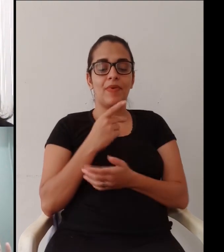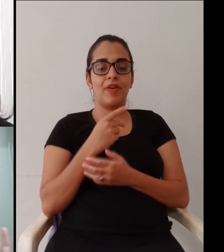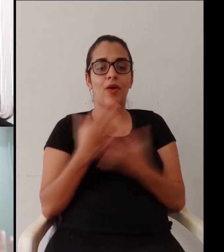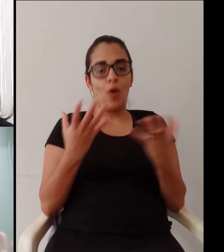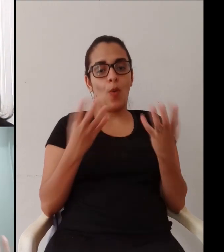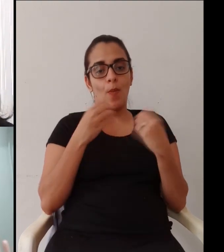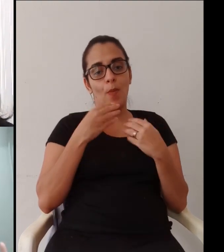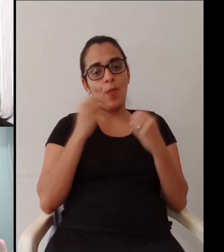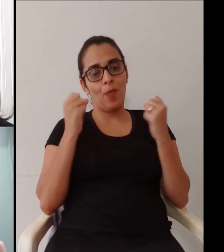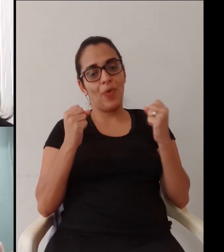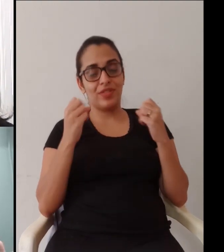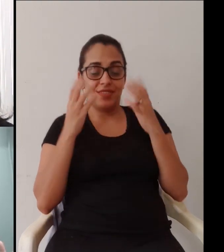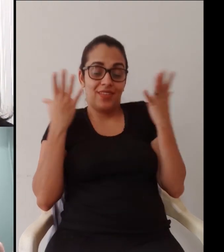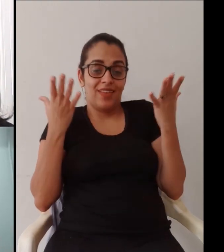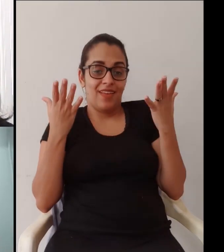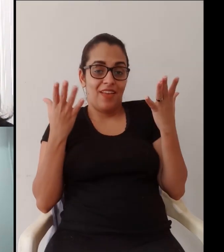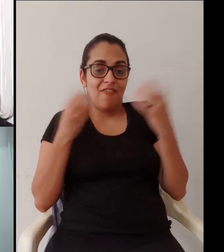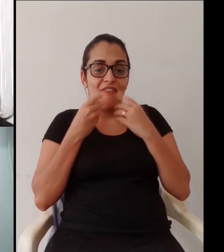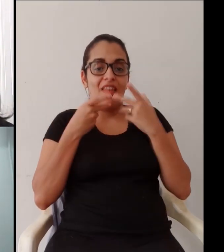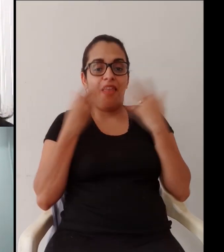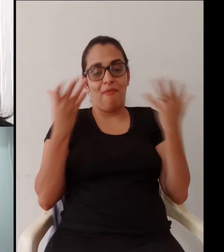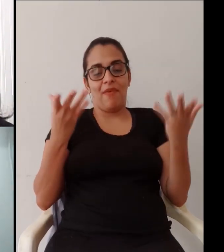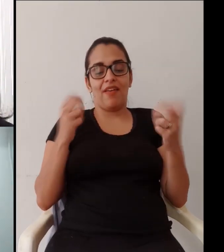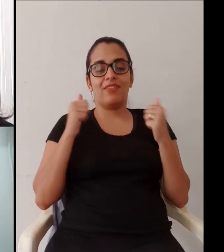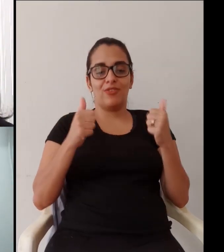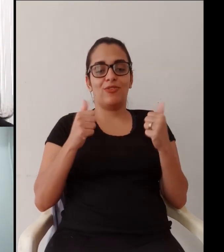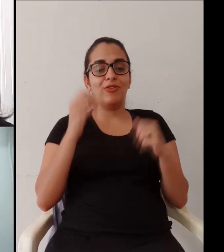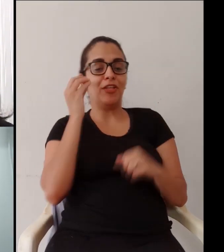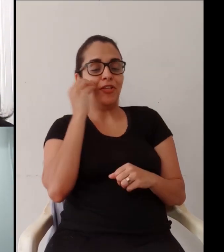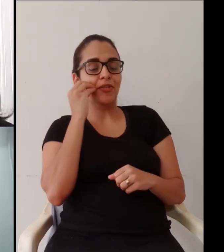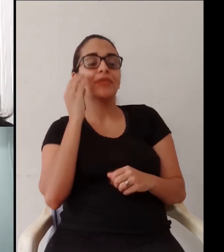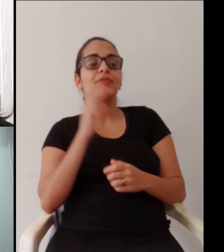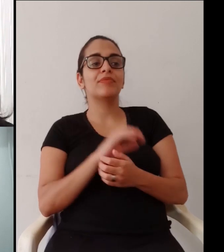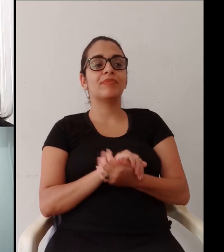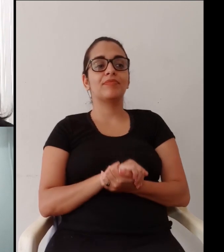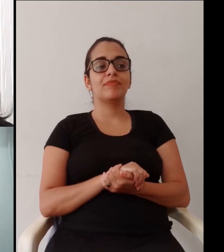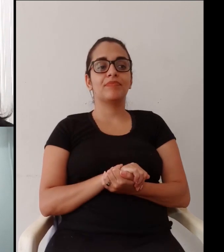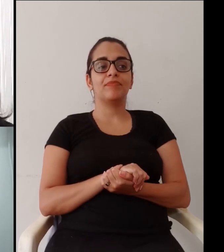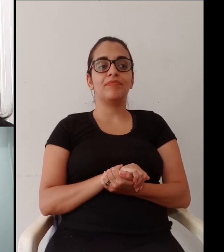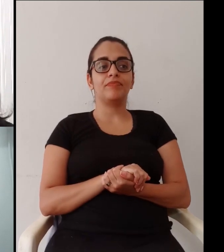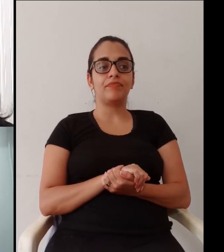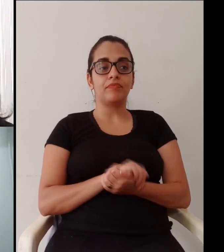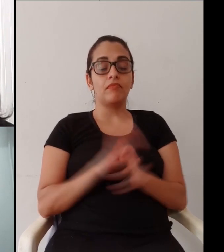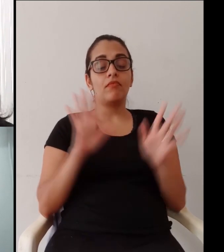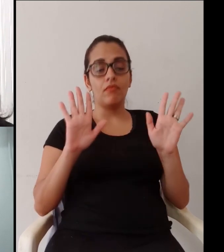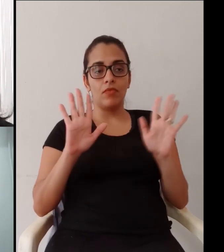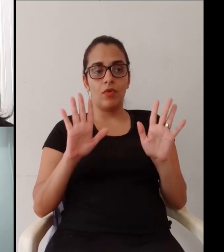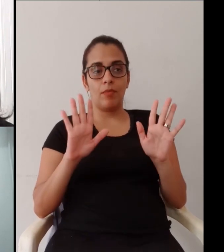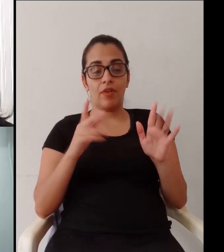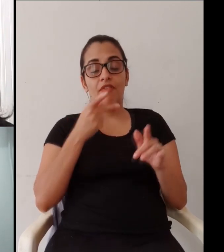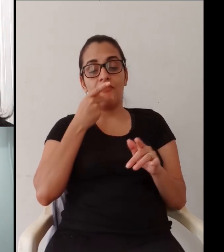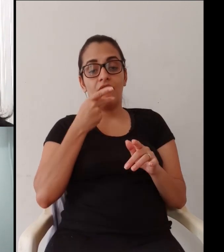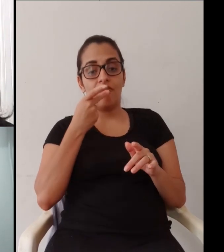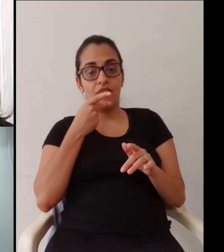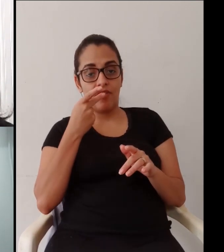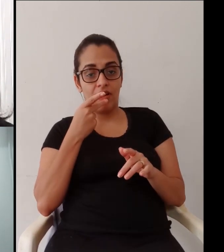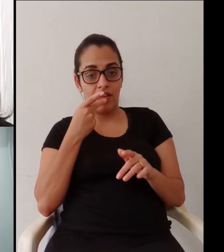internet a rádio lá estiver hoje funcionando mas foi só para finalizar você falou que eu podia tentar ser simpática